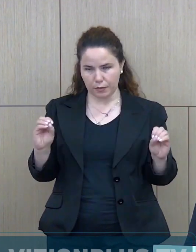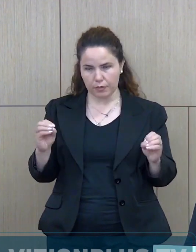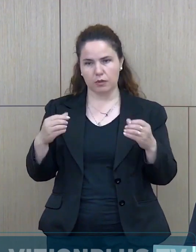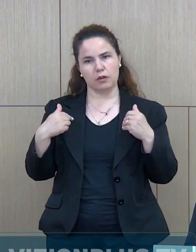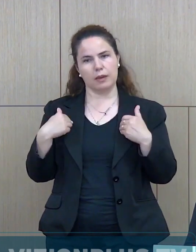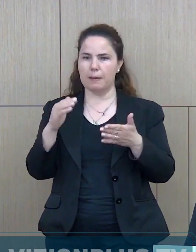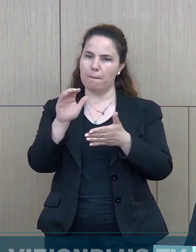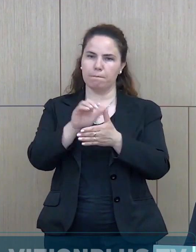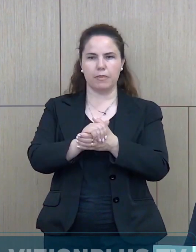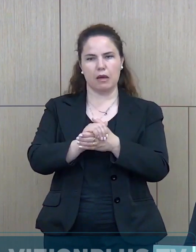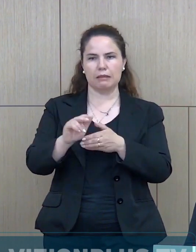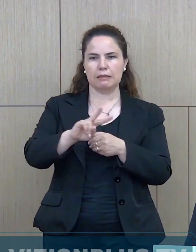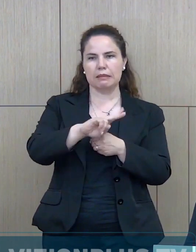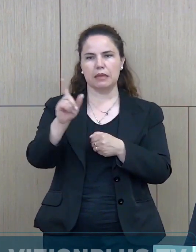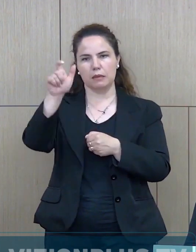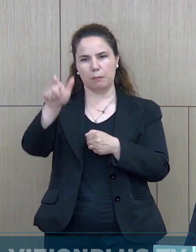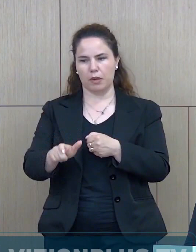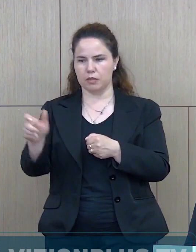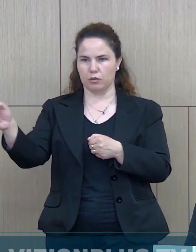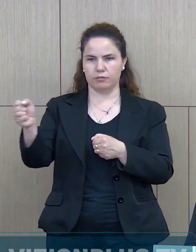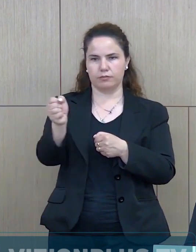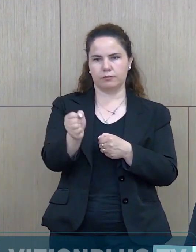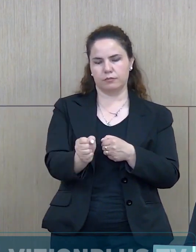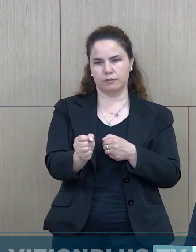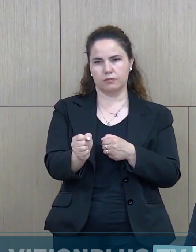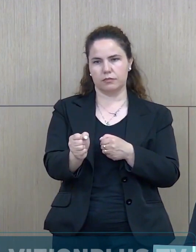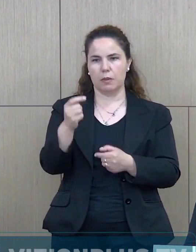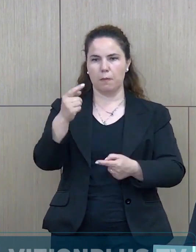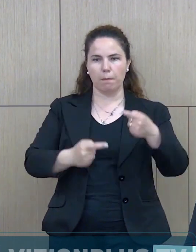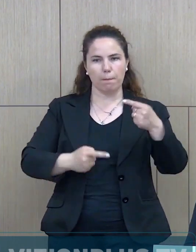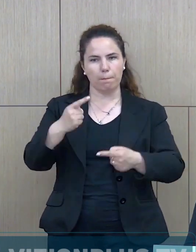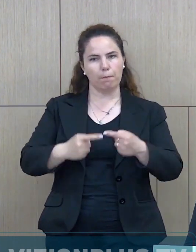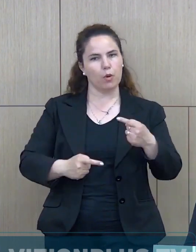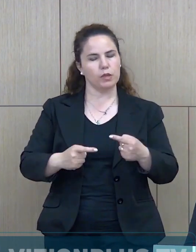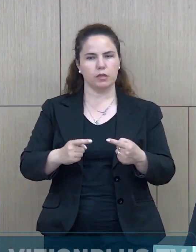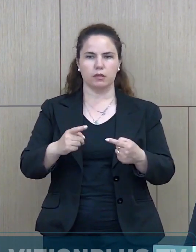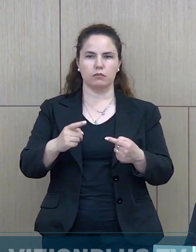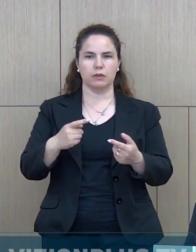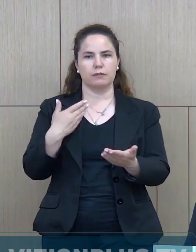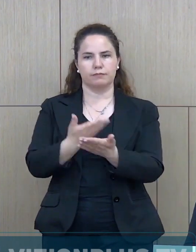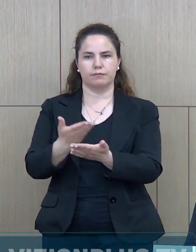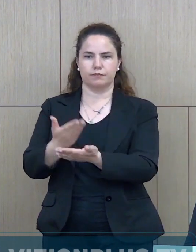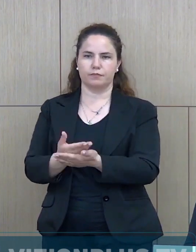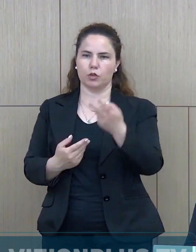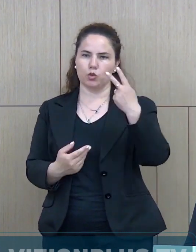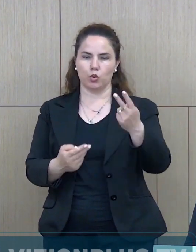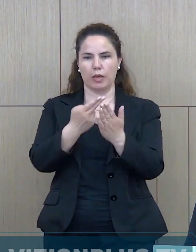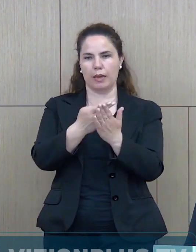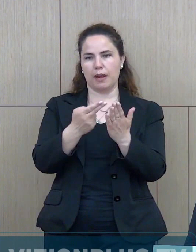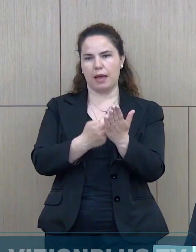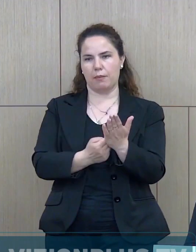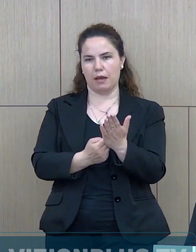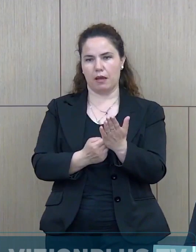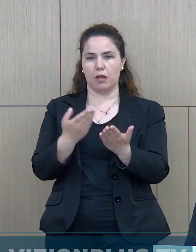komisioner kryesisht, pasi partit politike të cilat, kam patur të drejten për të paracitur komisioner në këto qendrë votimi,